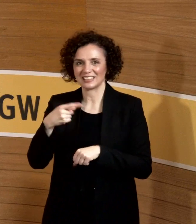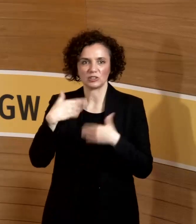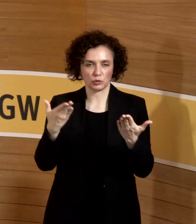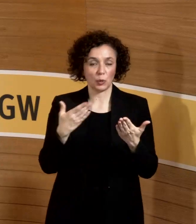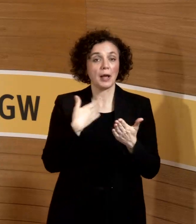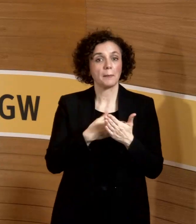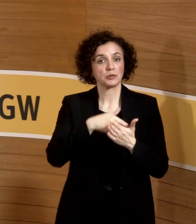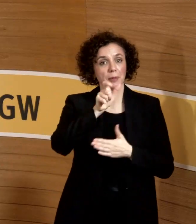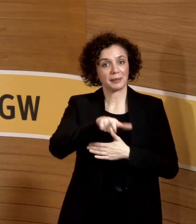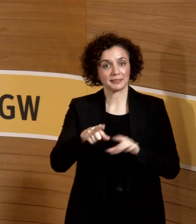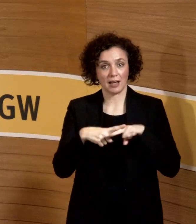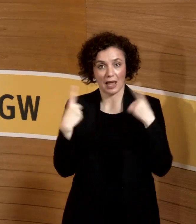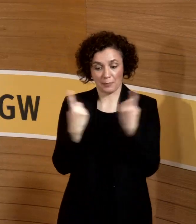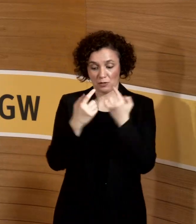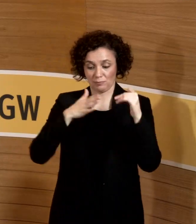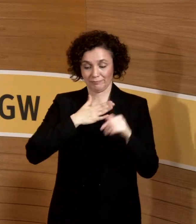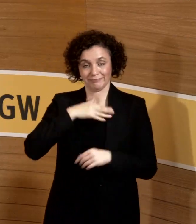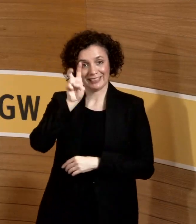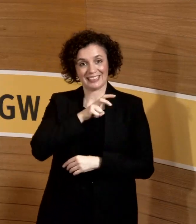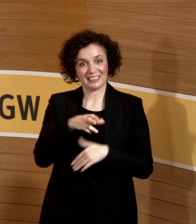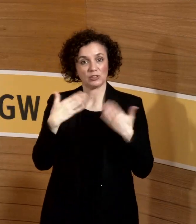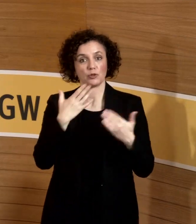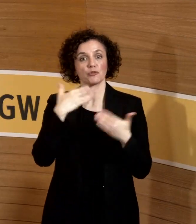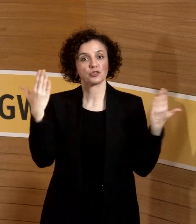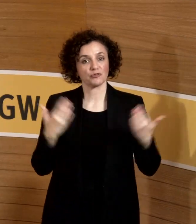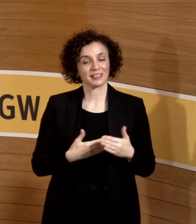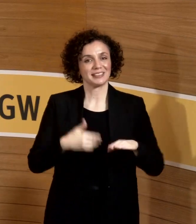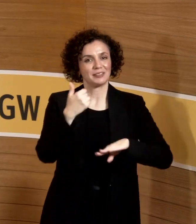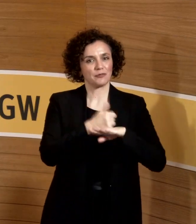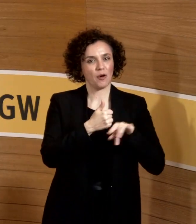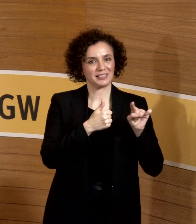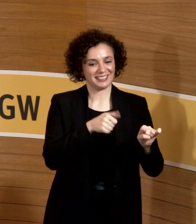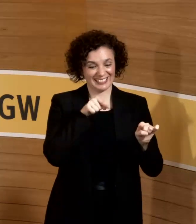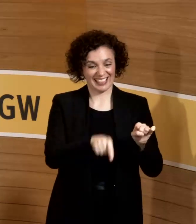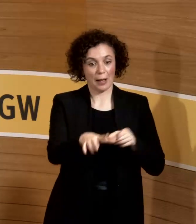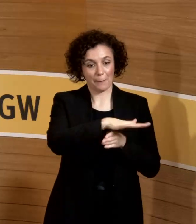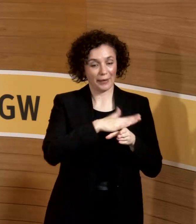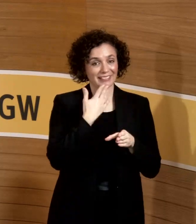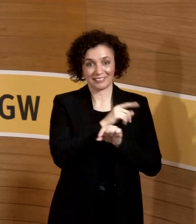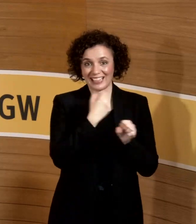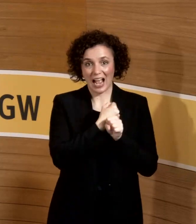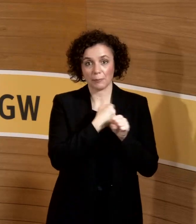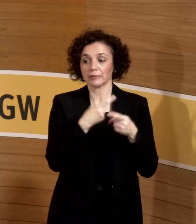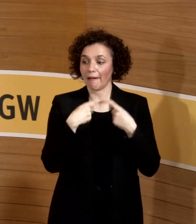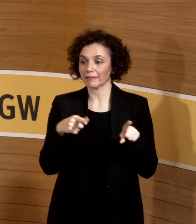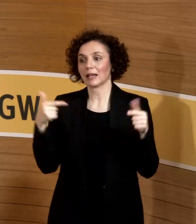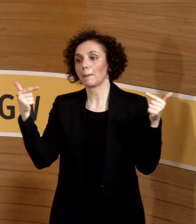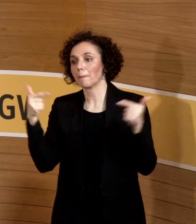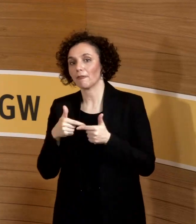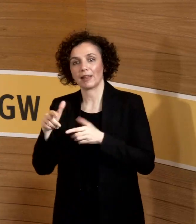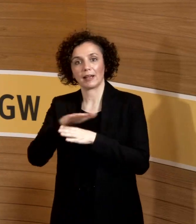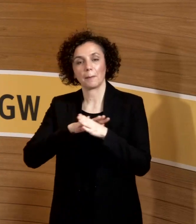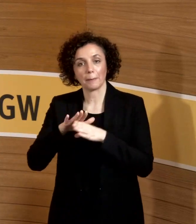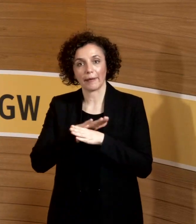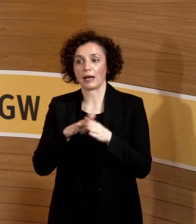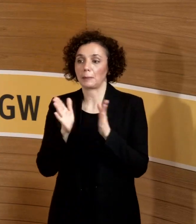Personalabteilung, sollen die Vorgesetzten, wenn in einem Bereich nicht möglich, das Telefon in die Hand nehmen, andere Pflegebereichsbereitungen anrufen,